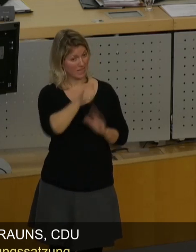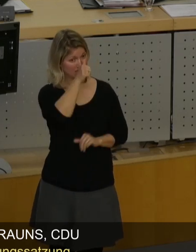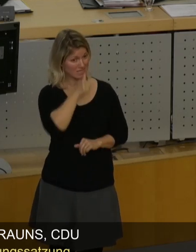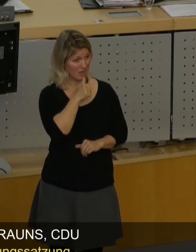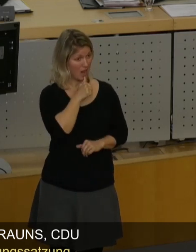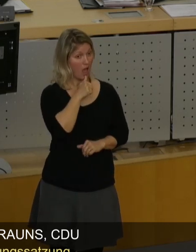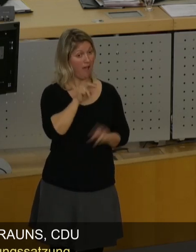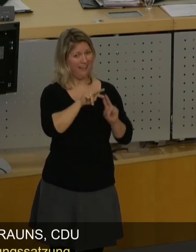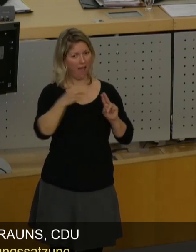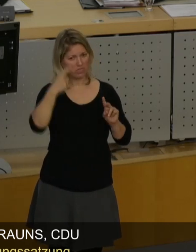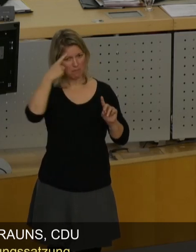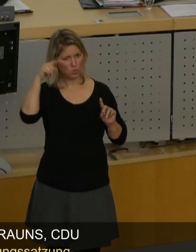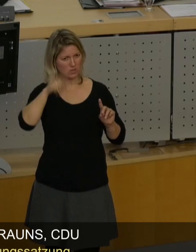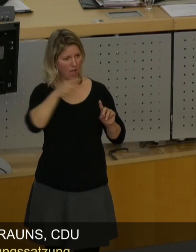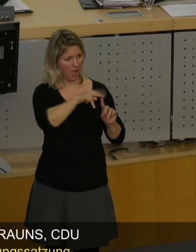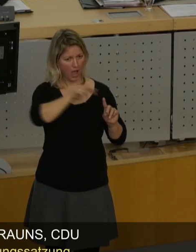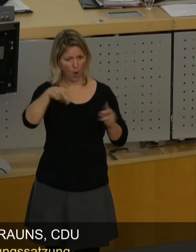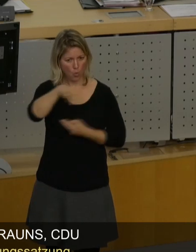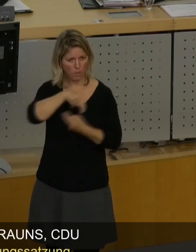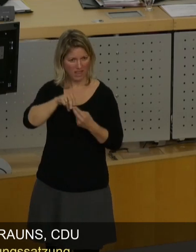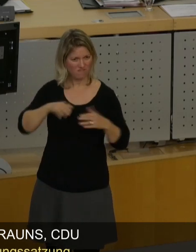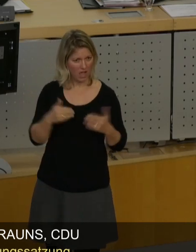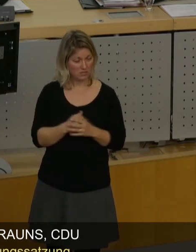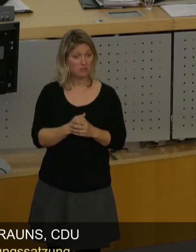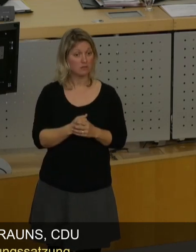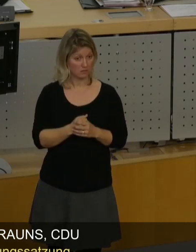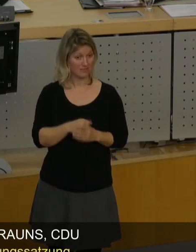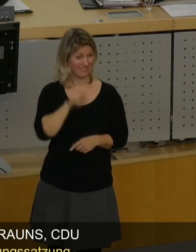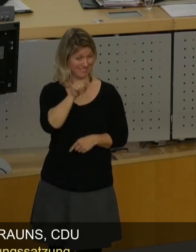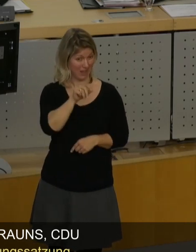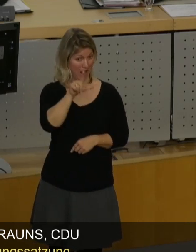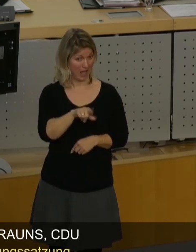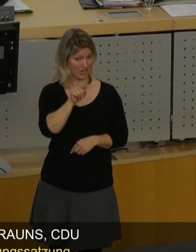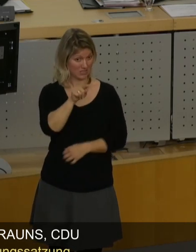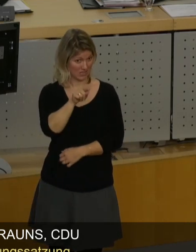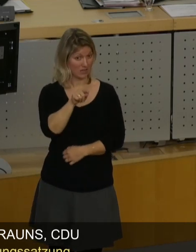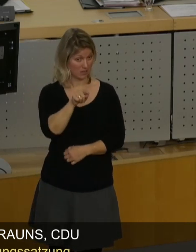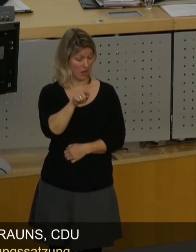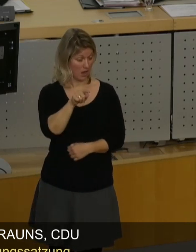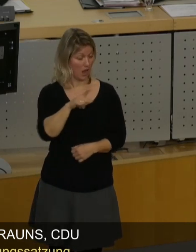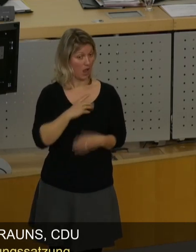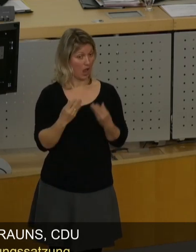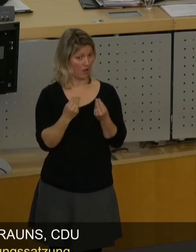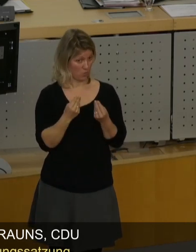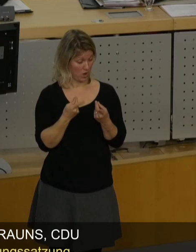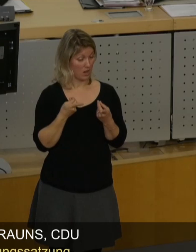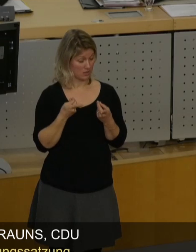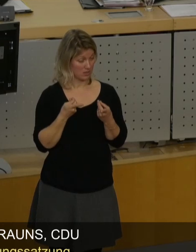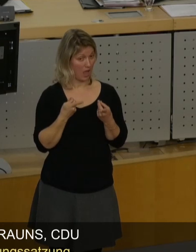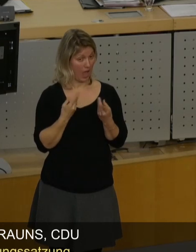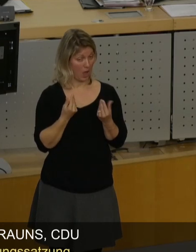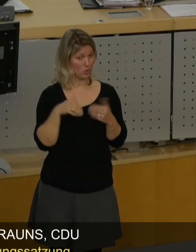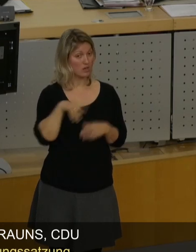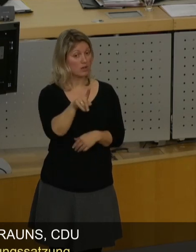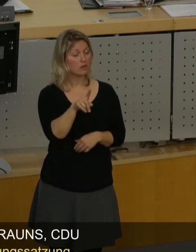Meinungen umzugehen. Es gibt bei Ihnen einige, Herr Lichty, dazu gehören Sie, das ist mein Empfinden auch so, ja. Sie